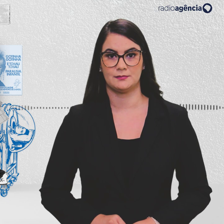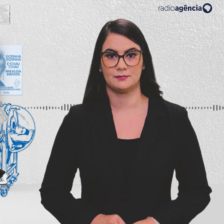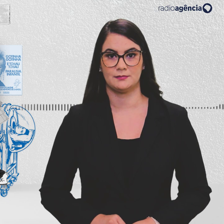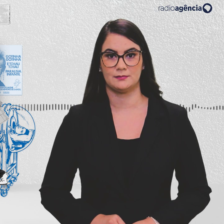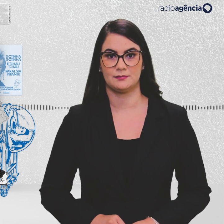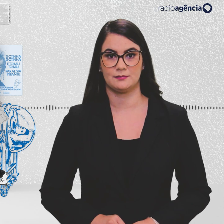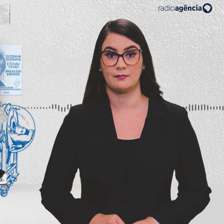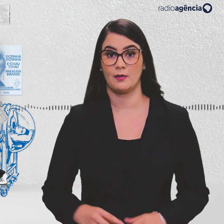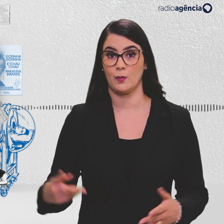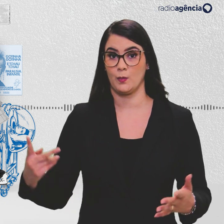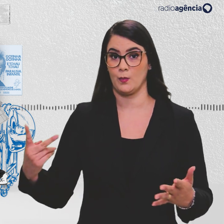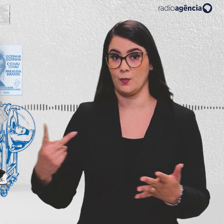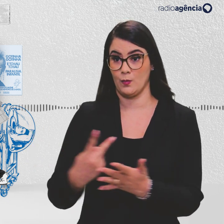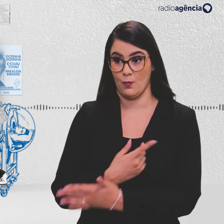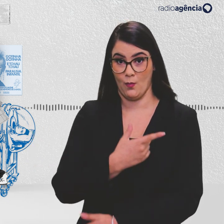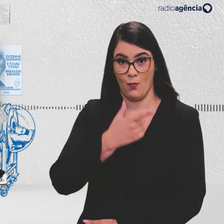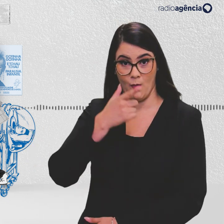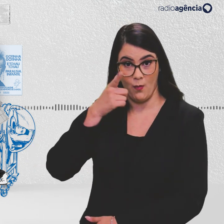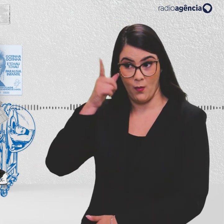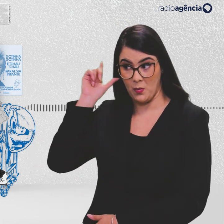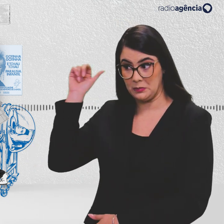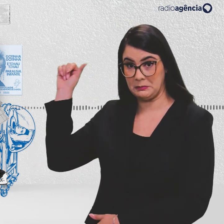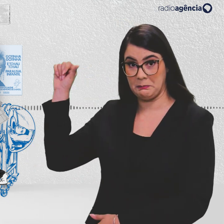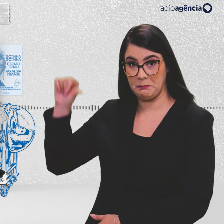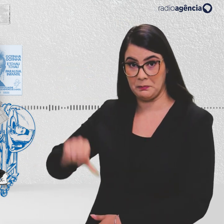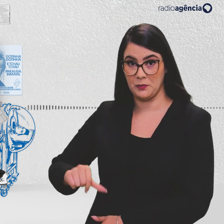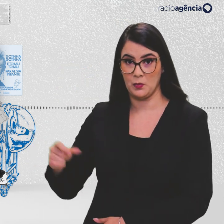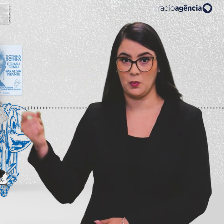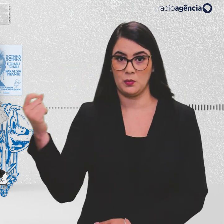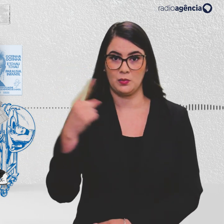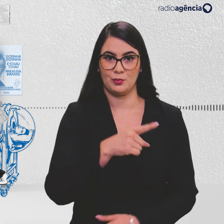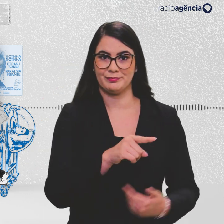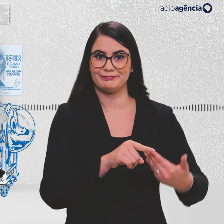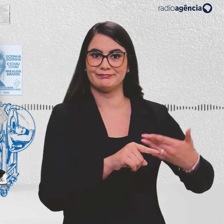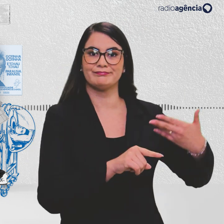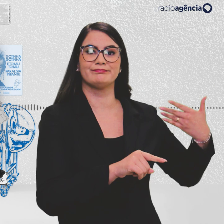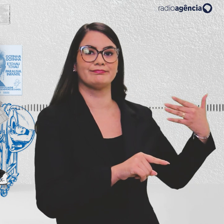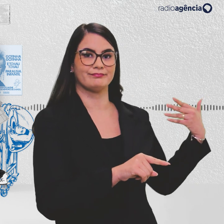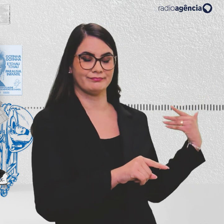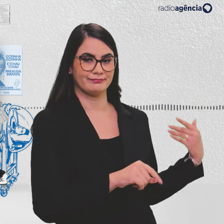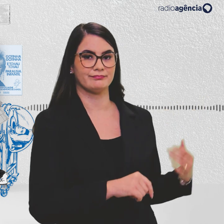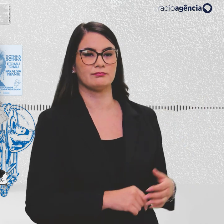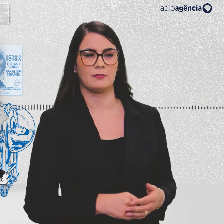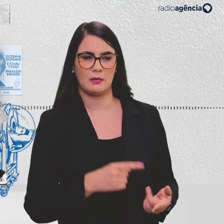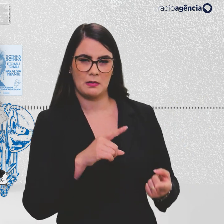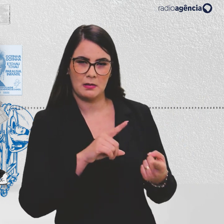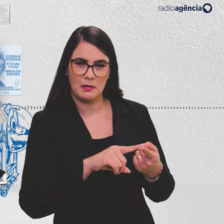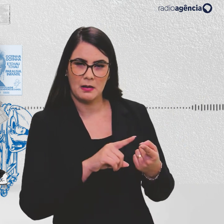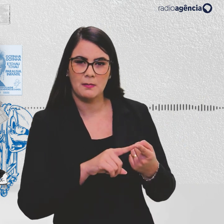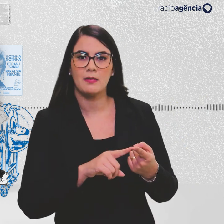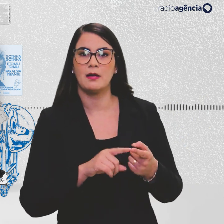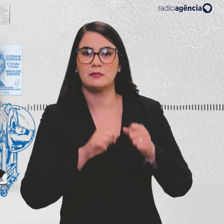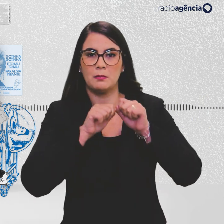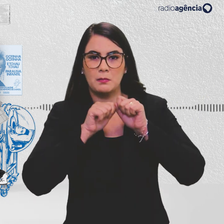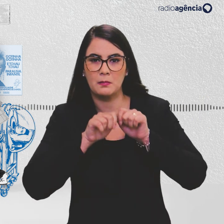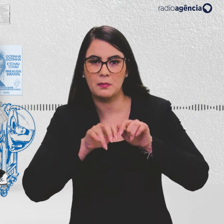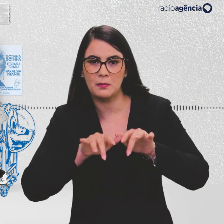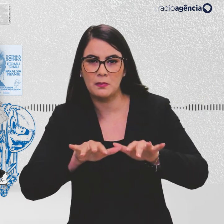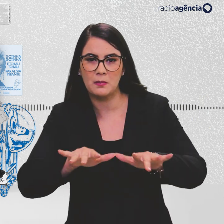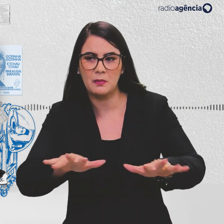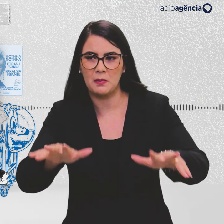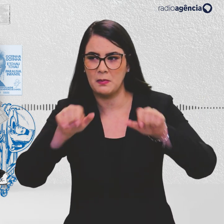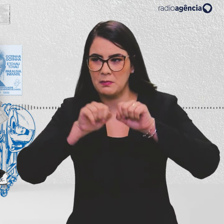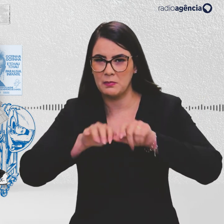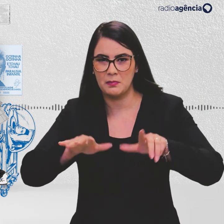Os acontecimentos de ontem foram mais graves que os dos dias antecedentes. As ameaças tomaram maiores proporções,